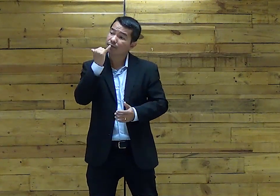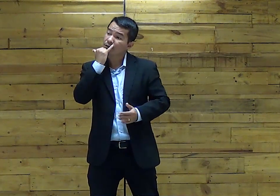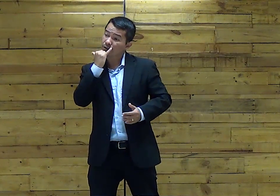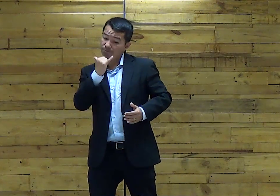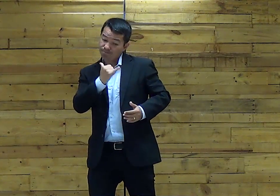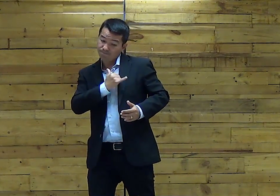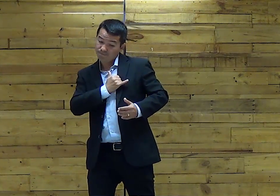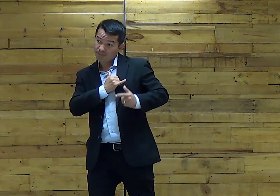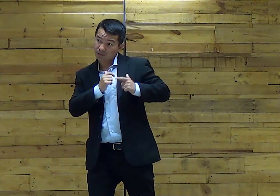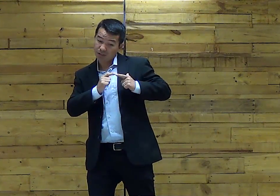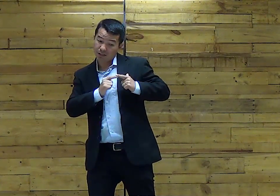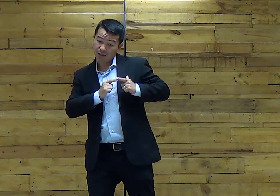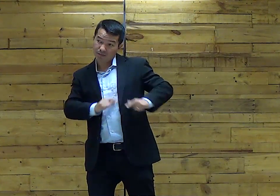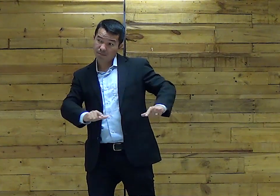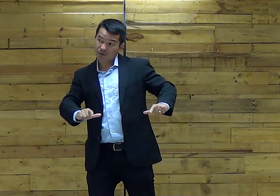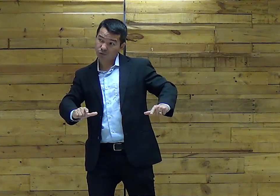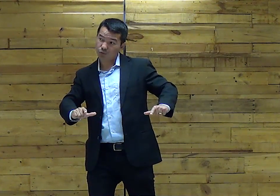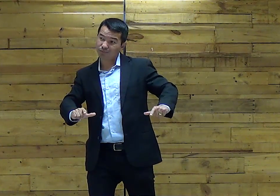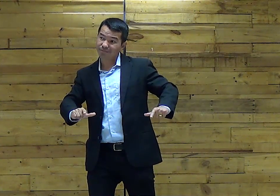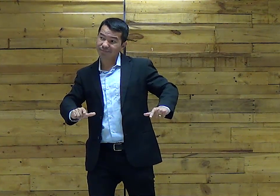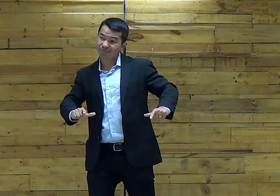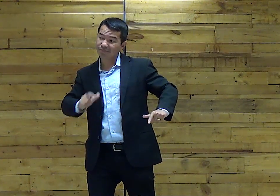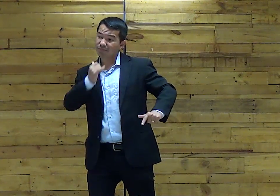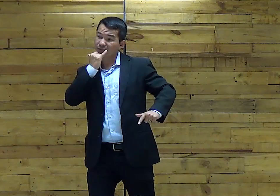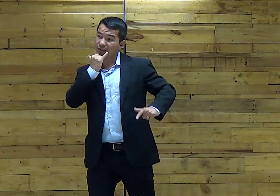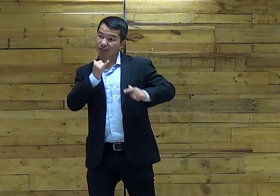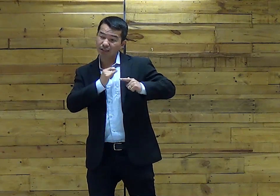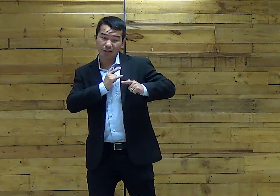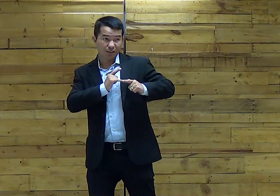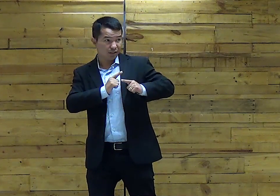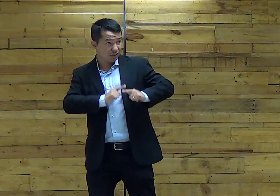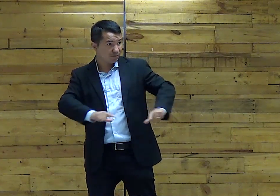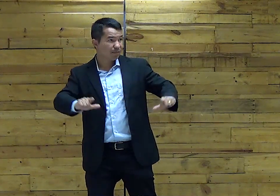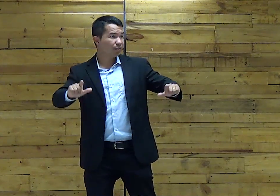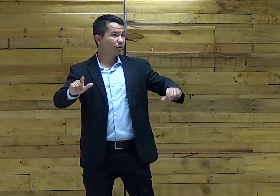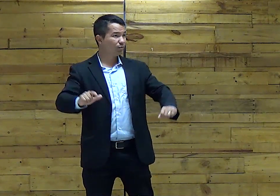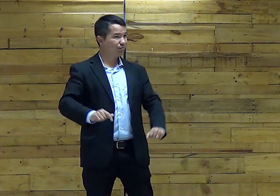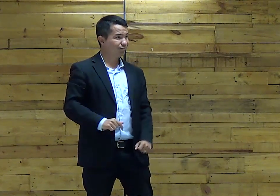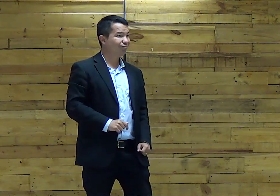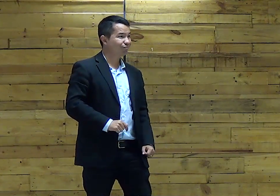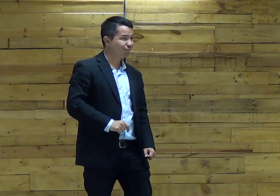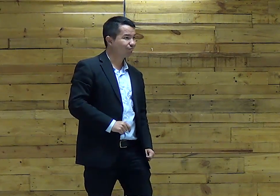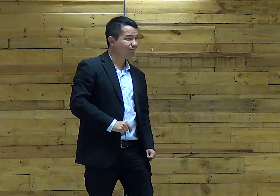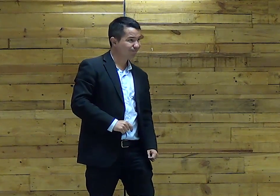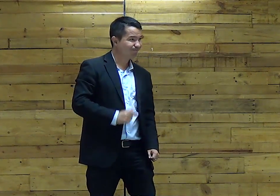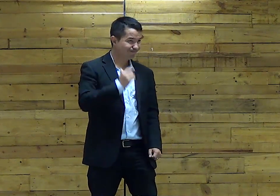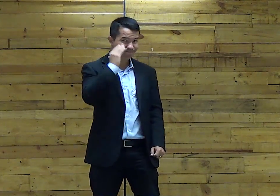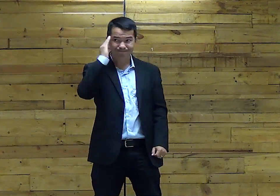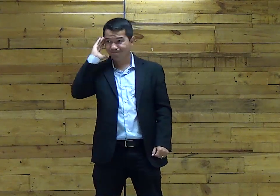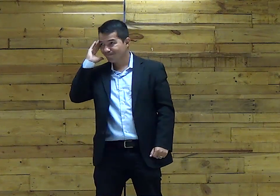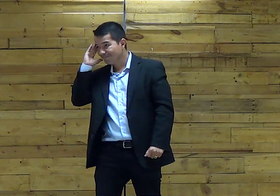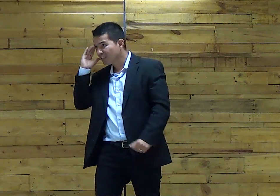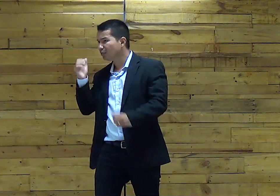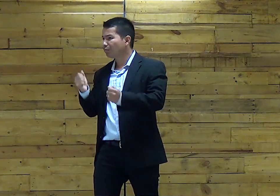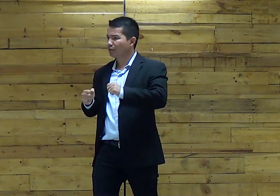Mas Isso começa com o perdão Com a O perdão